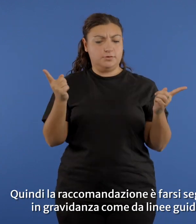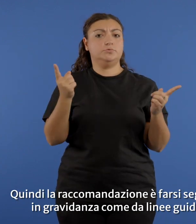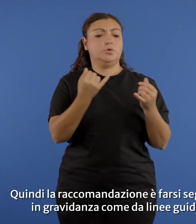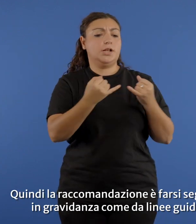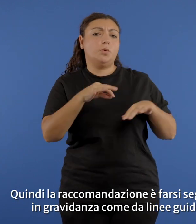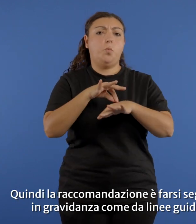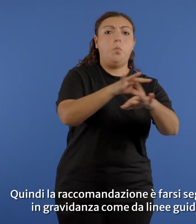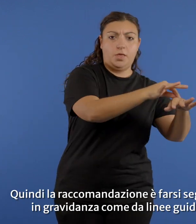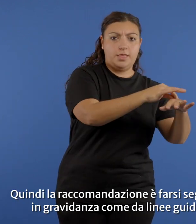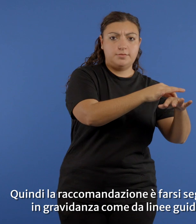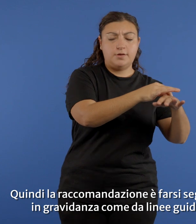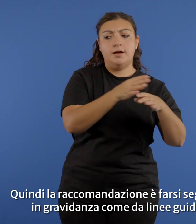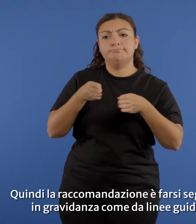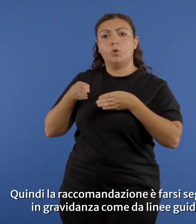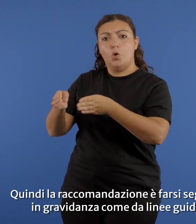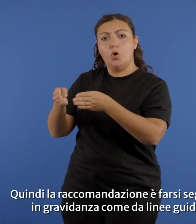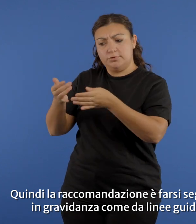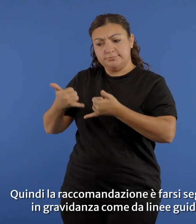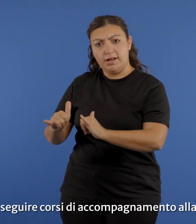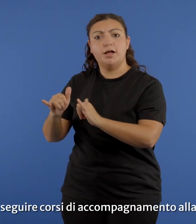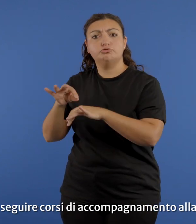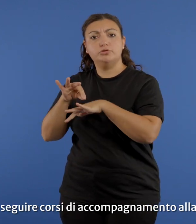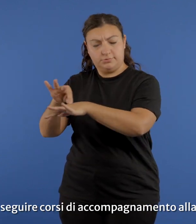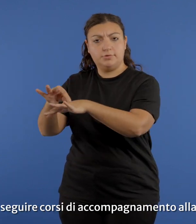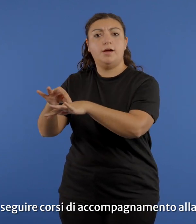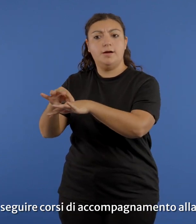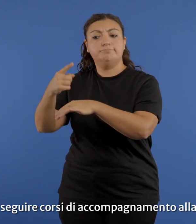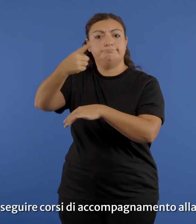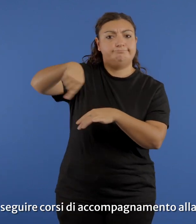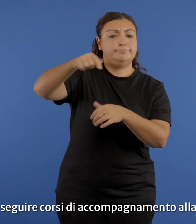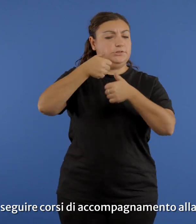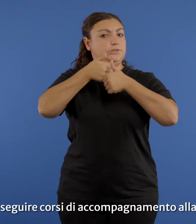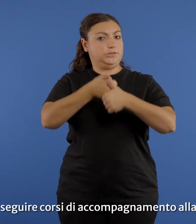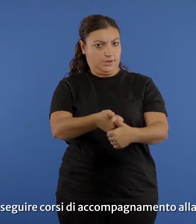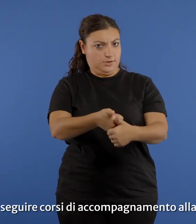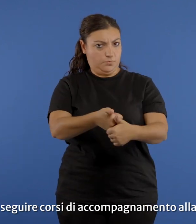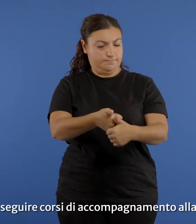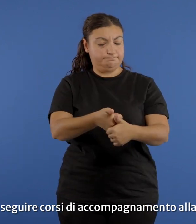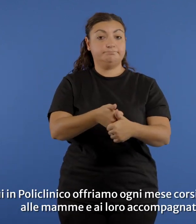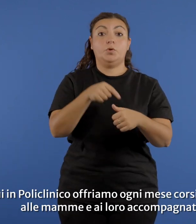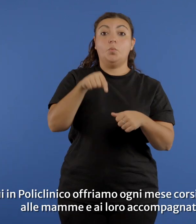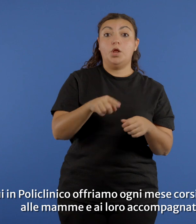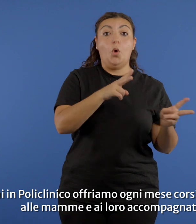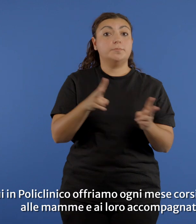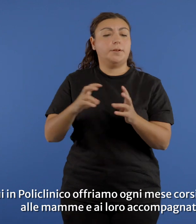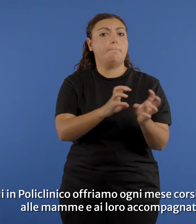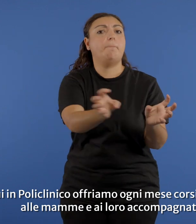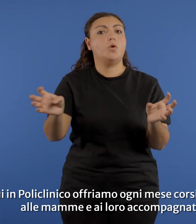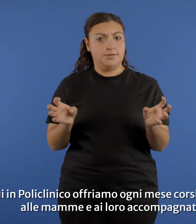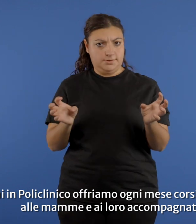farsi seguire in gravidanza come da linea guida e seguire i corsi di accompagnamento alla nascita. Qui in Policlinico offriamo